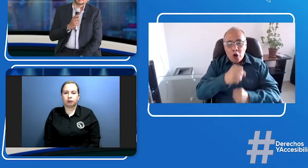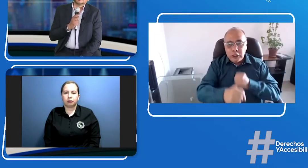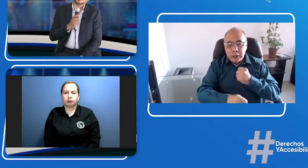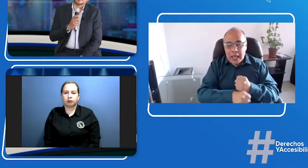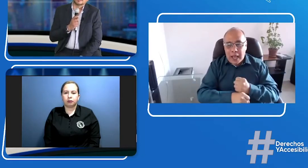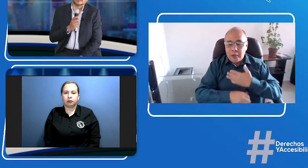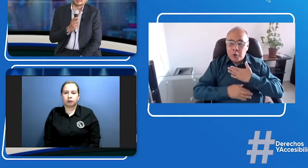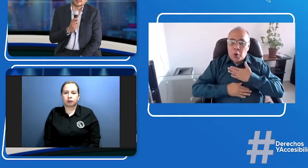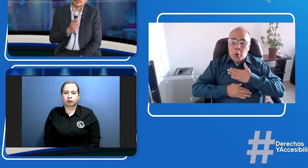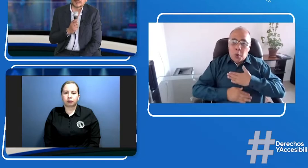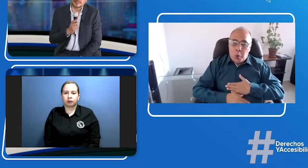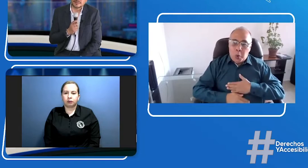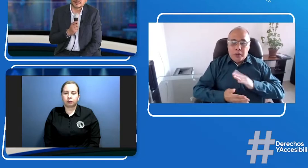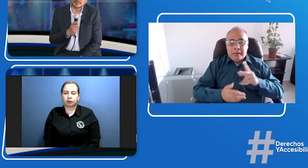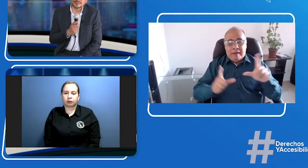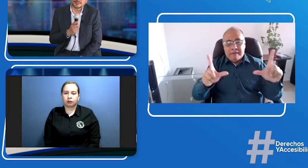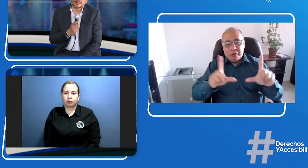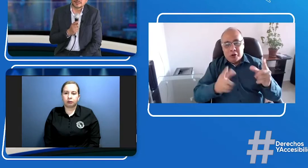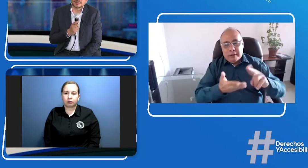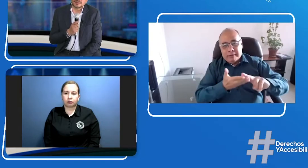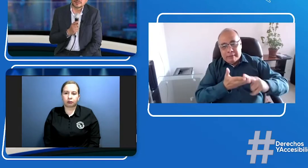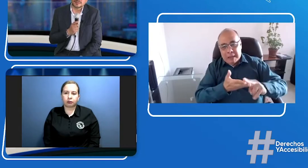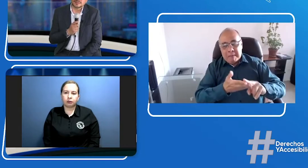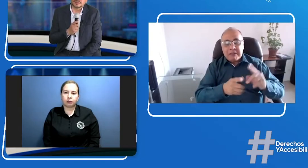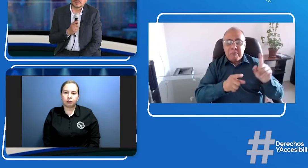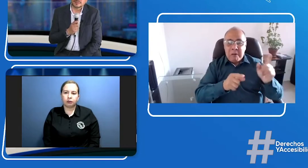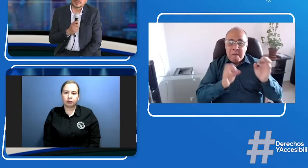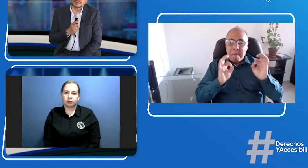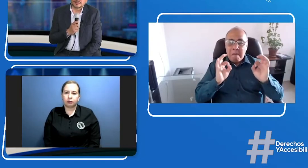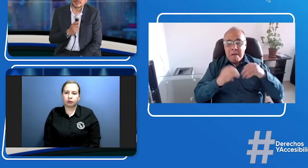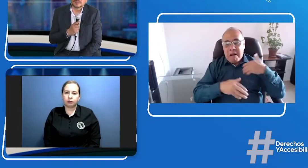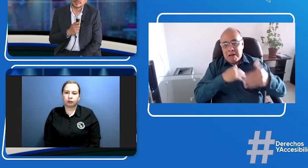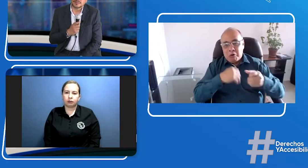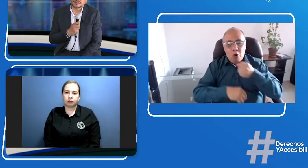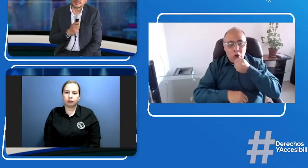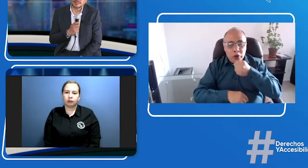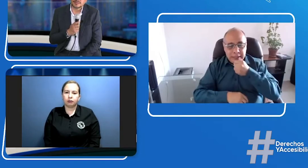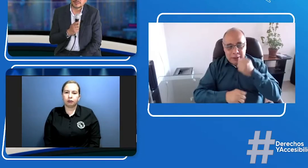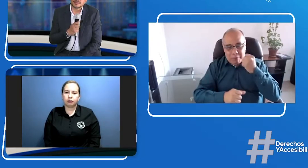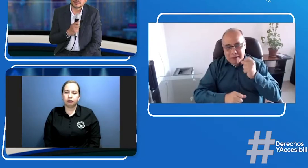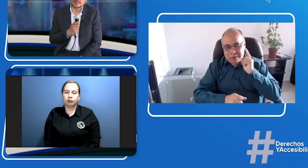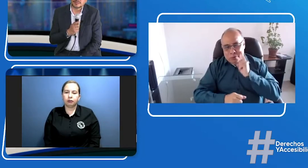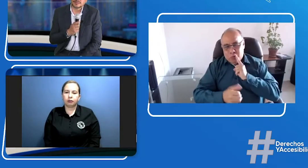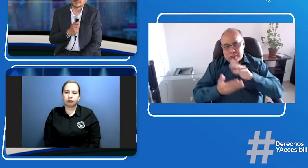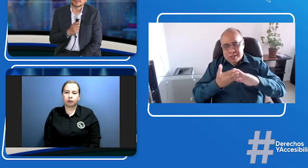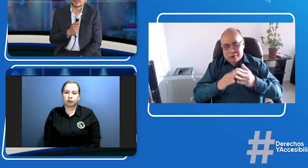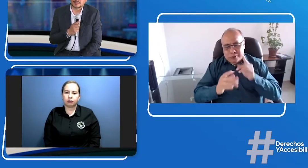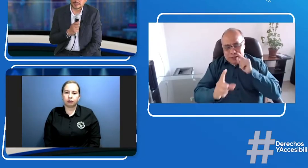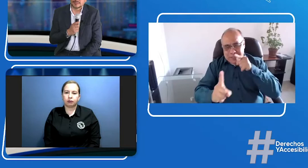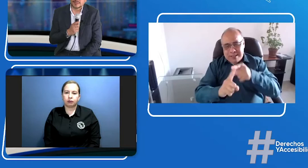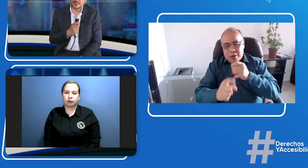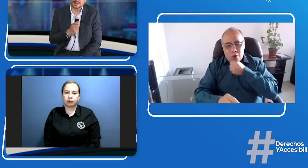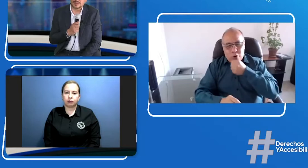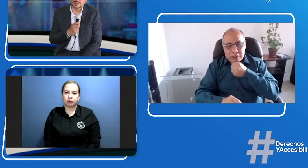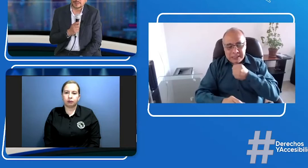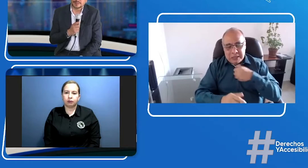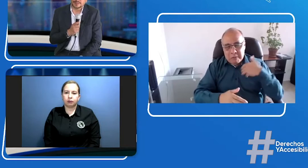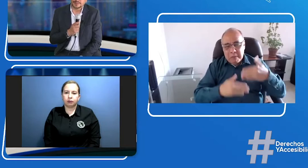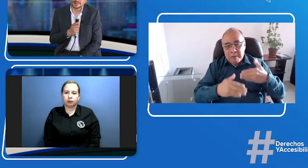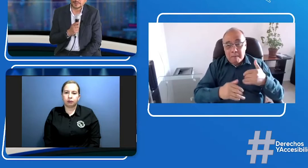lengua de señas en las emisiones de sus noticieros y se tuvo allí por dos años la comunidad sorda